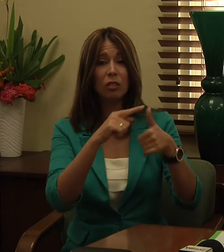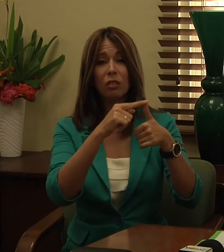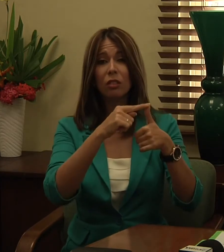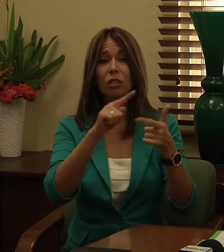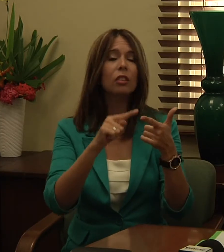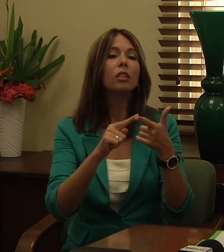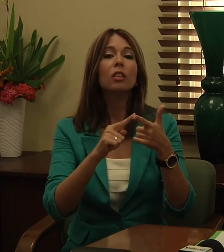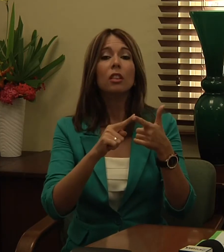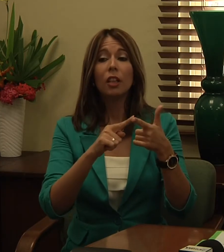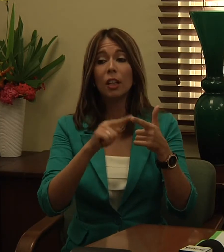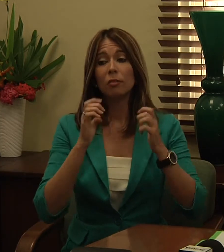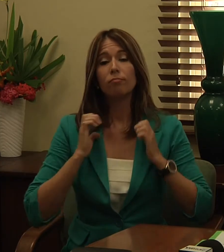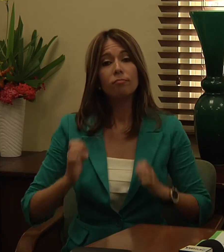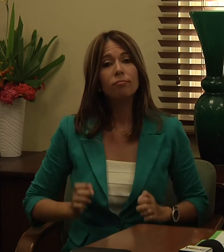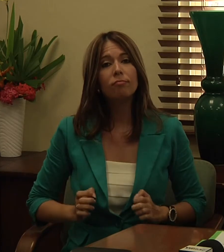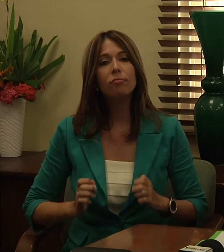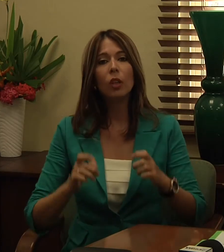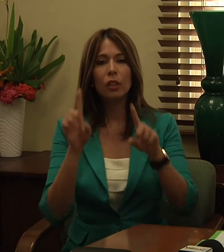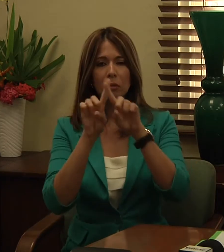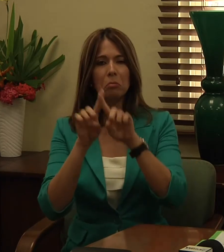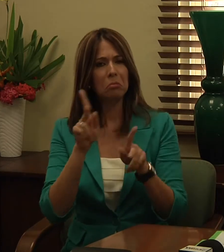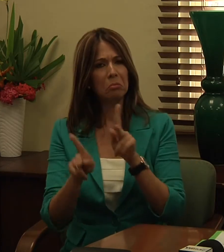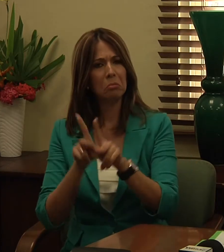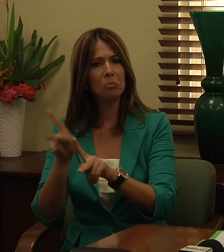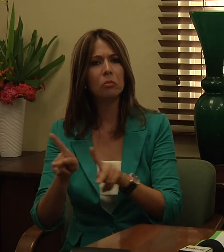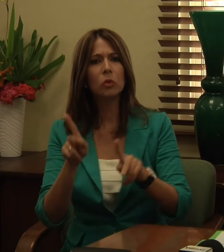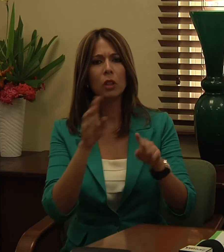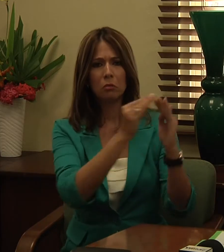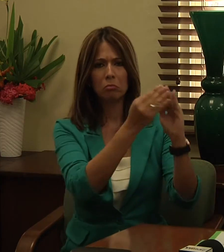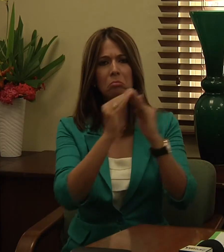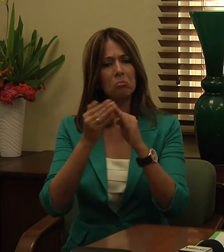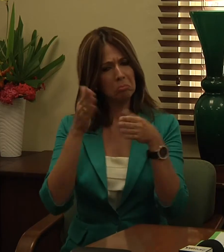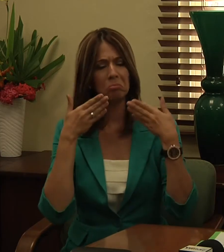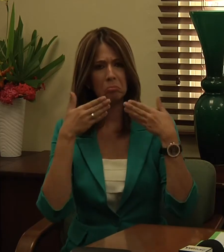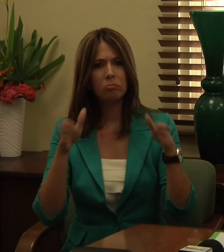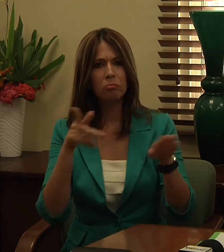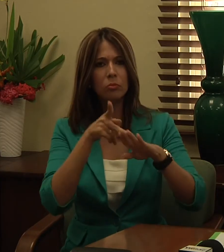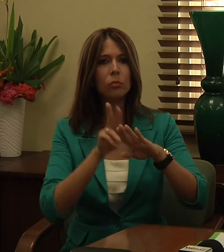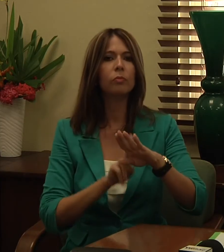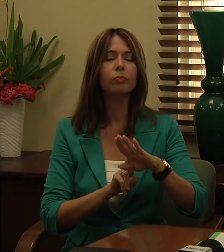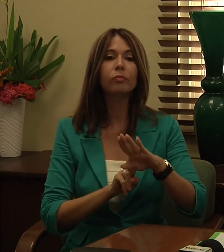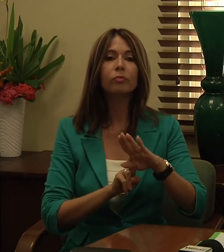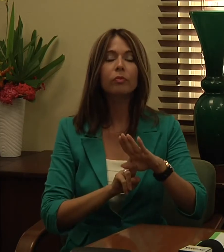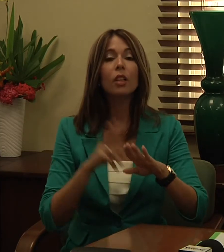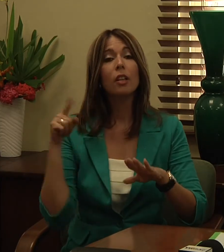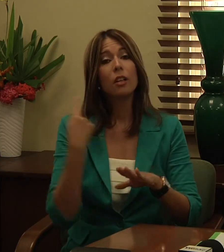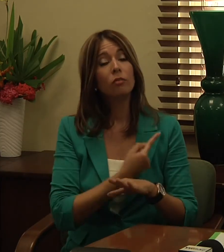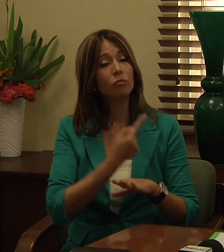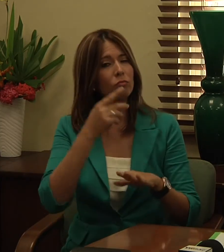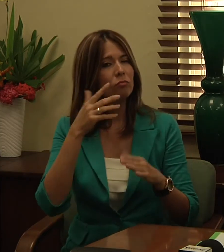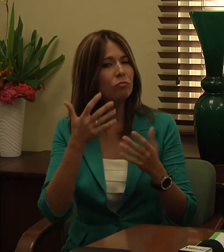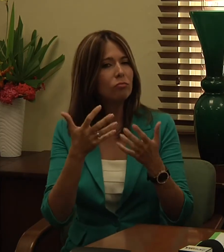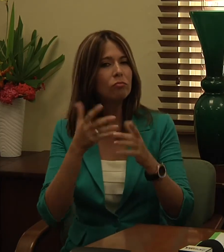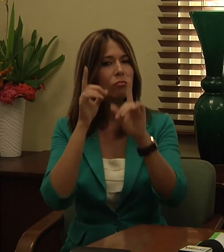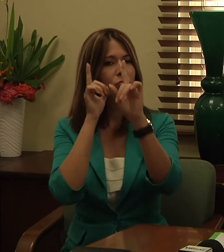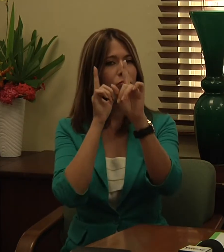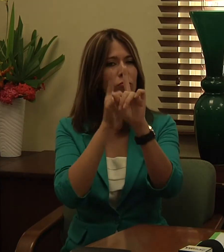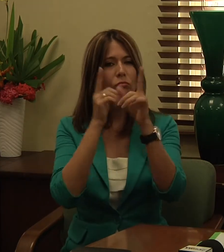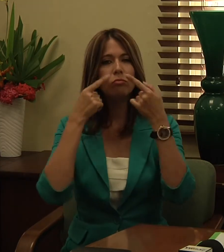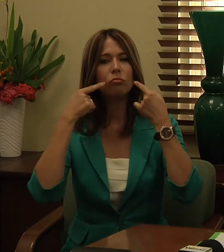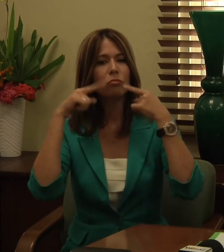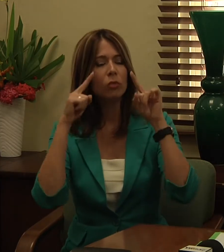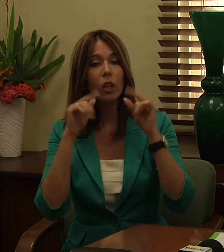comunidad en general. Así que para poder lograr todas estas actividades